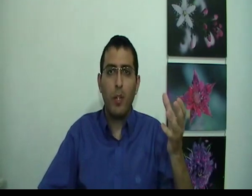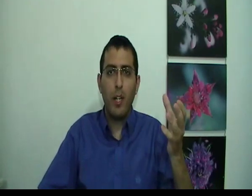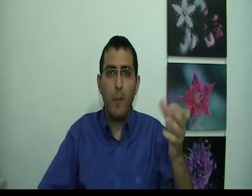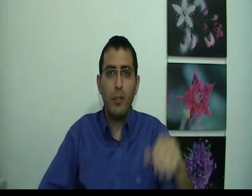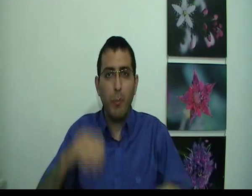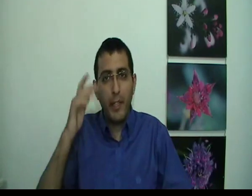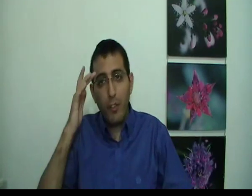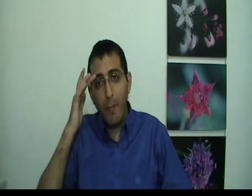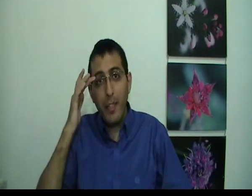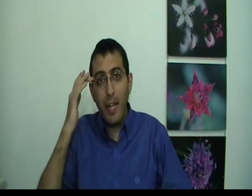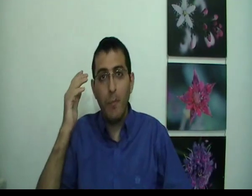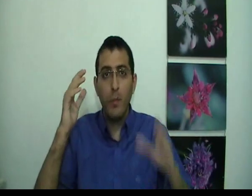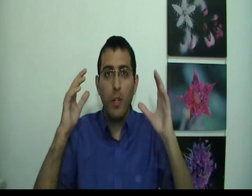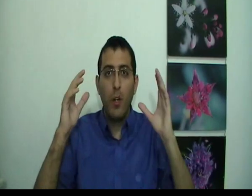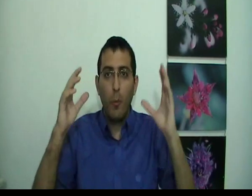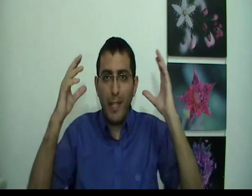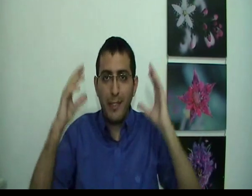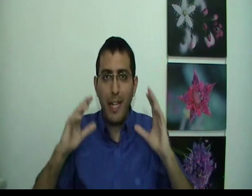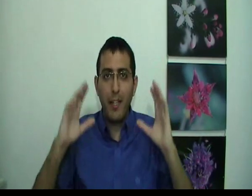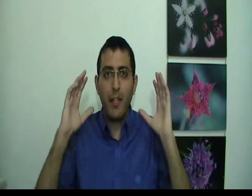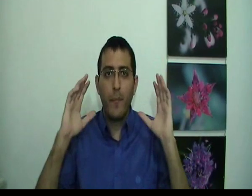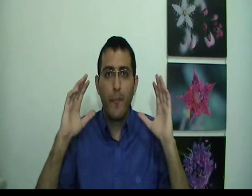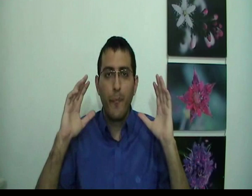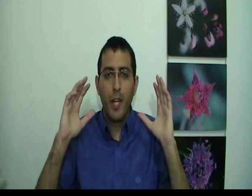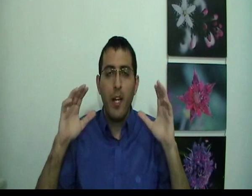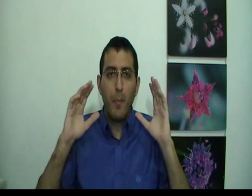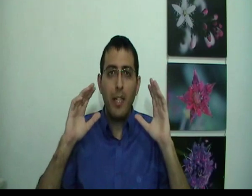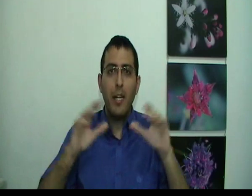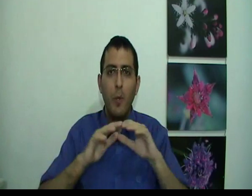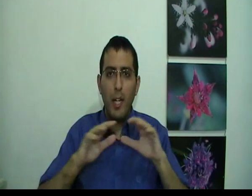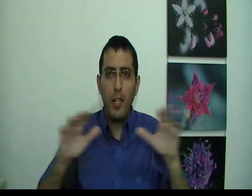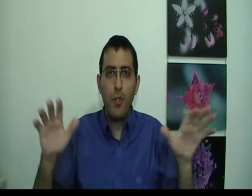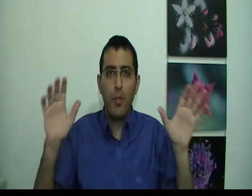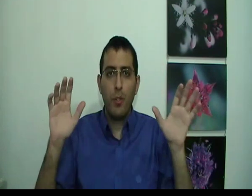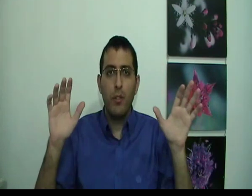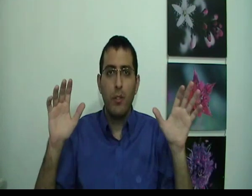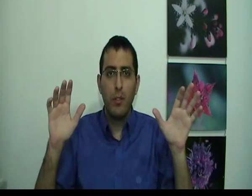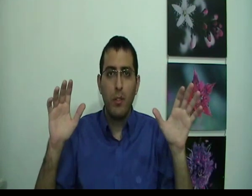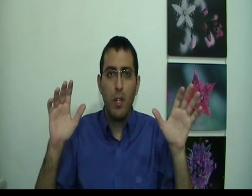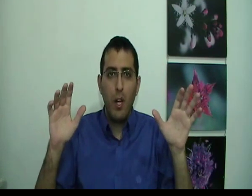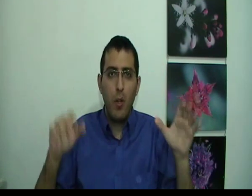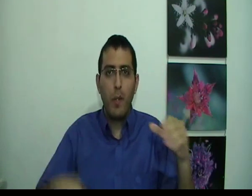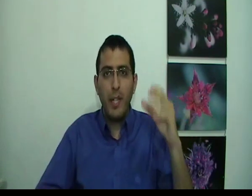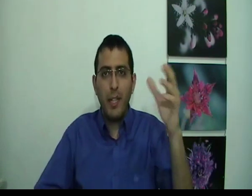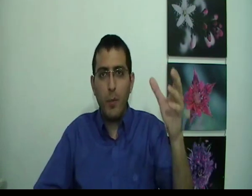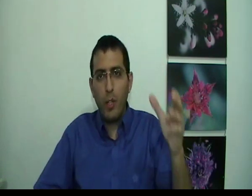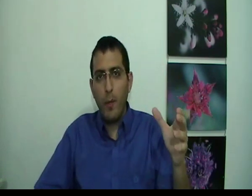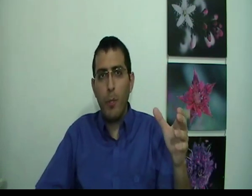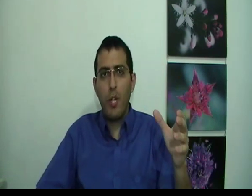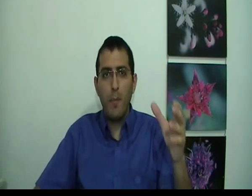החלום מה זאת אומרת? עכשיו בן אדם אומר זה אני בן אדם הולך לישון אוקיי, בן אדם קוראים לו בשם